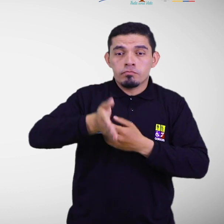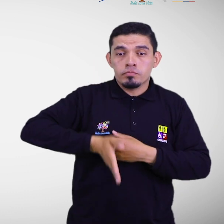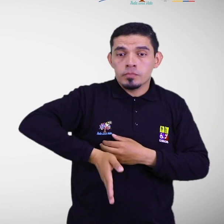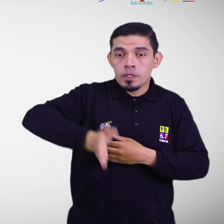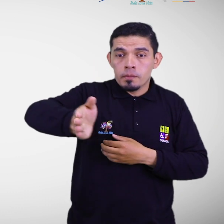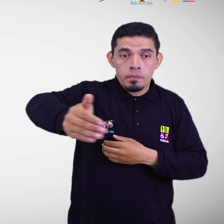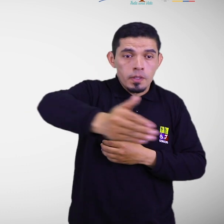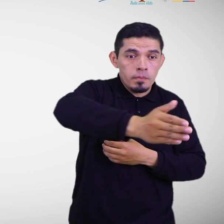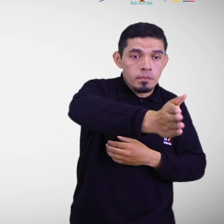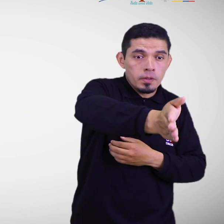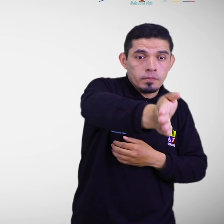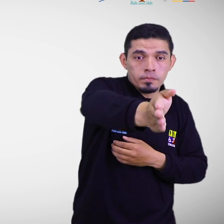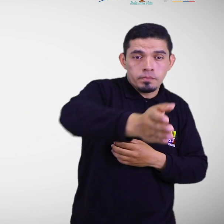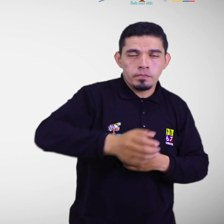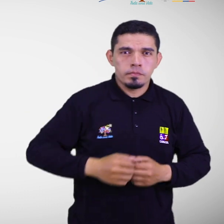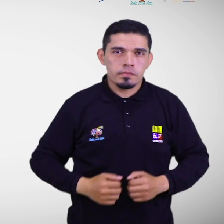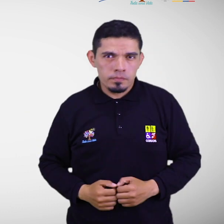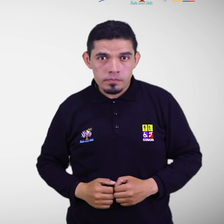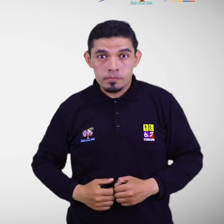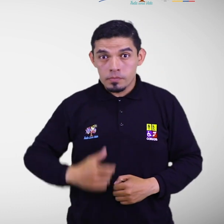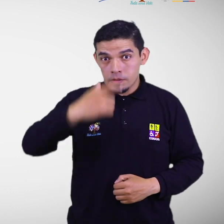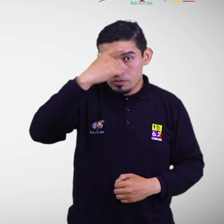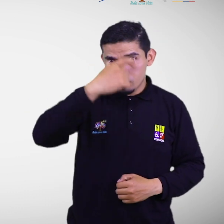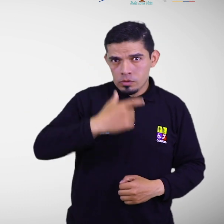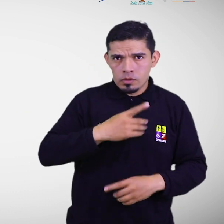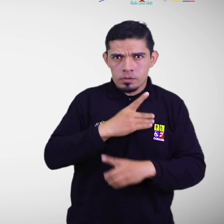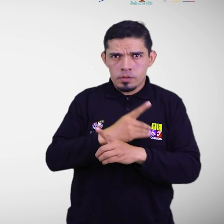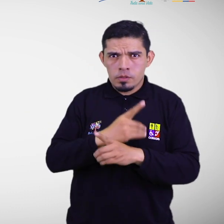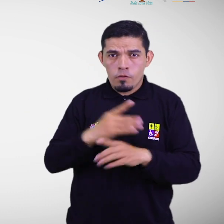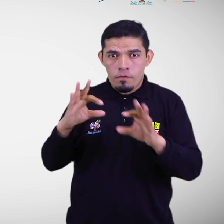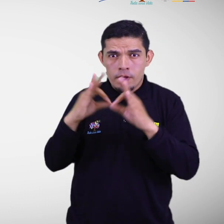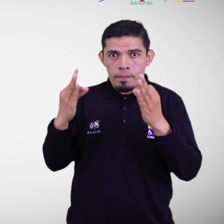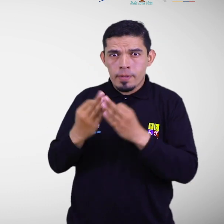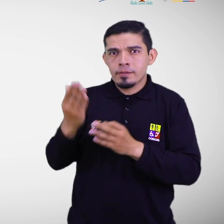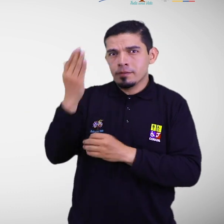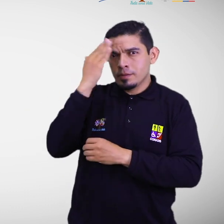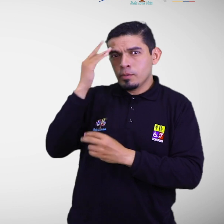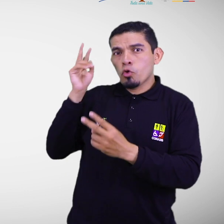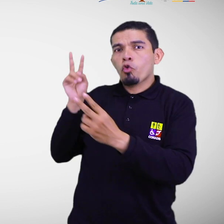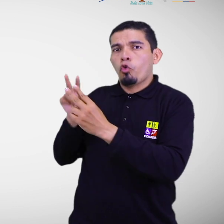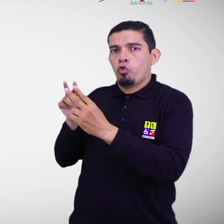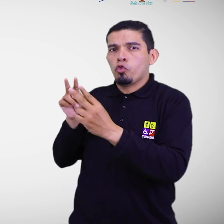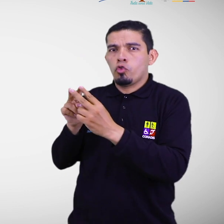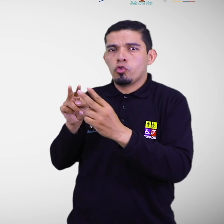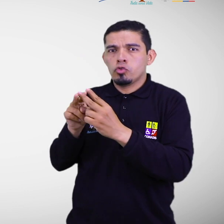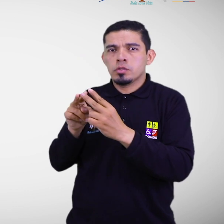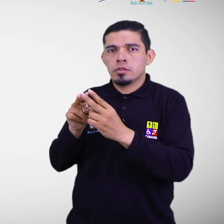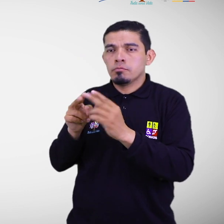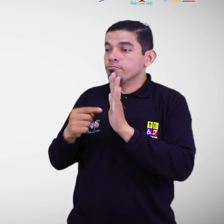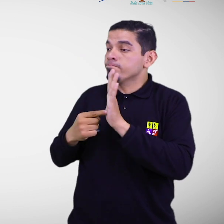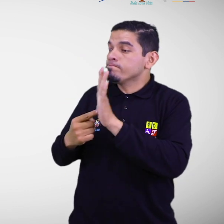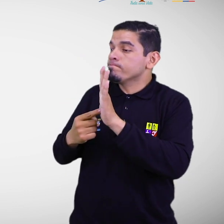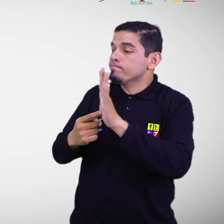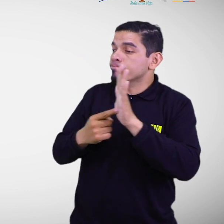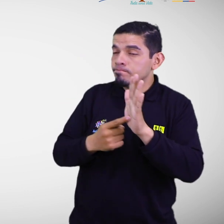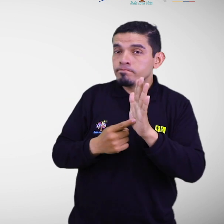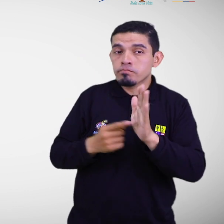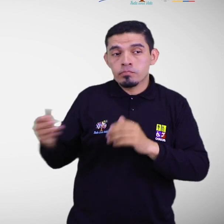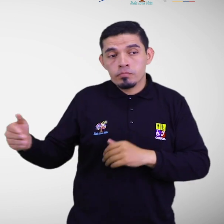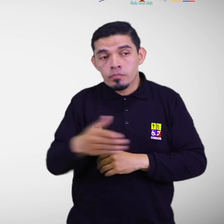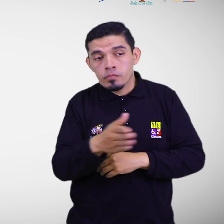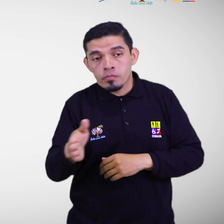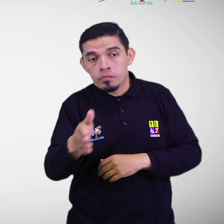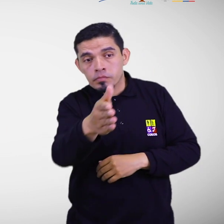discapacidad y su núcleo familiar deben conocer previamente la señalética, las rutas de evacuación, ubicación de